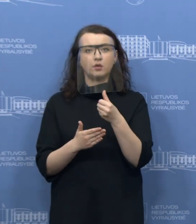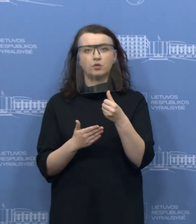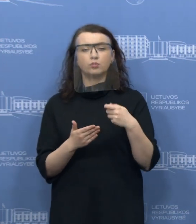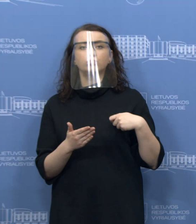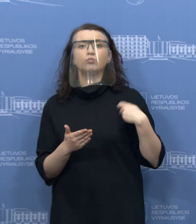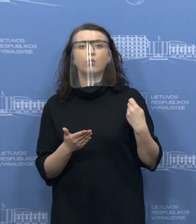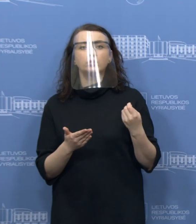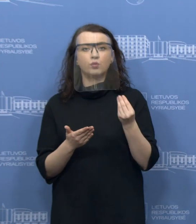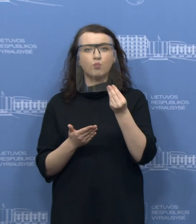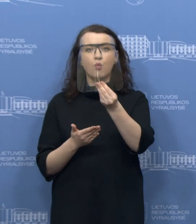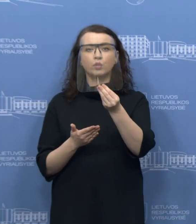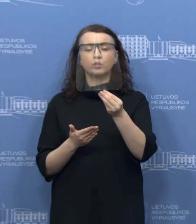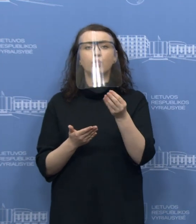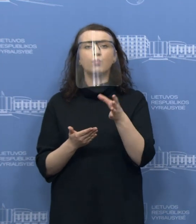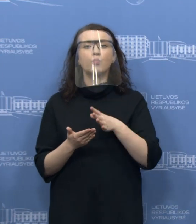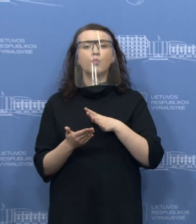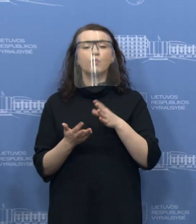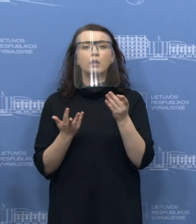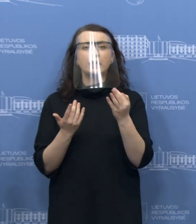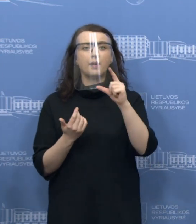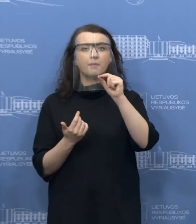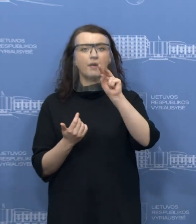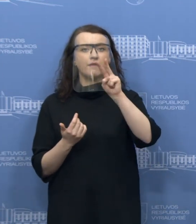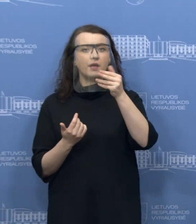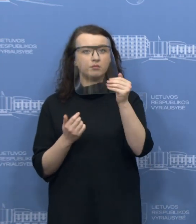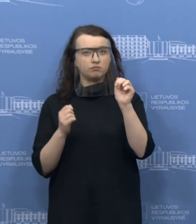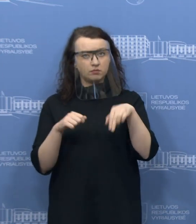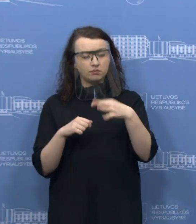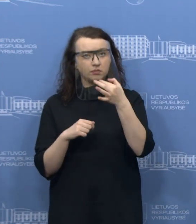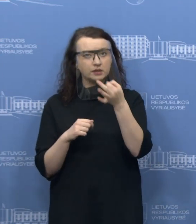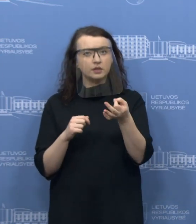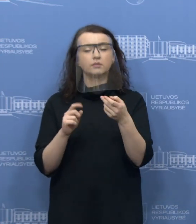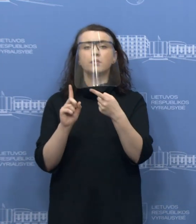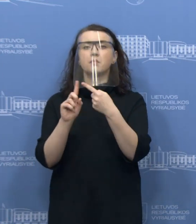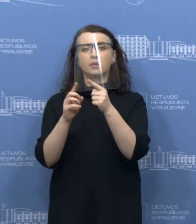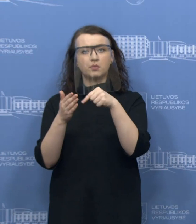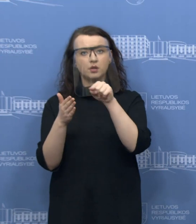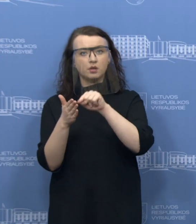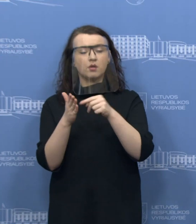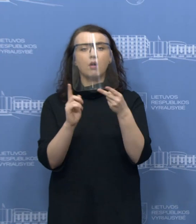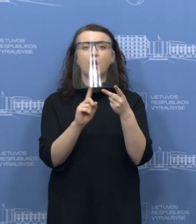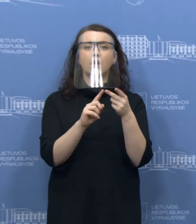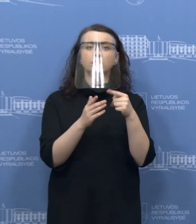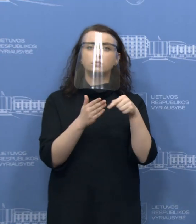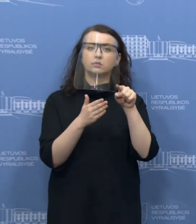konkrečiai pridėtinės svertės mokesčio ir kitų mokesčių. Tai būtų pirmas toks klausimas.